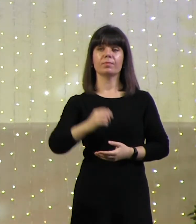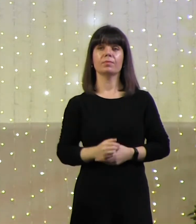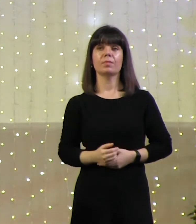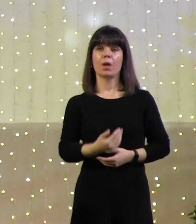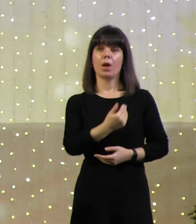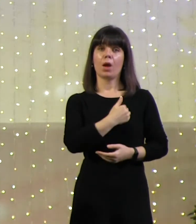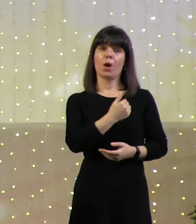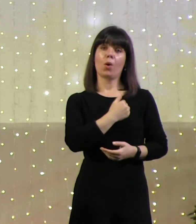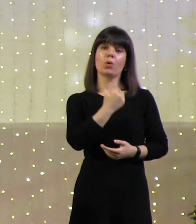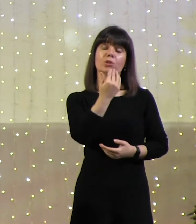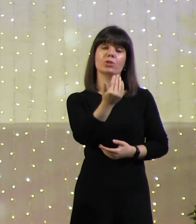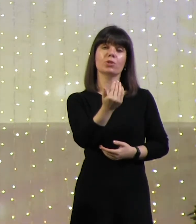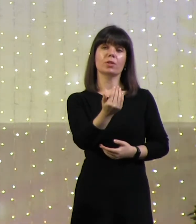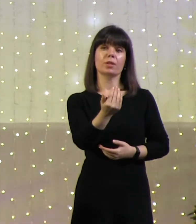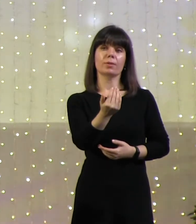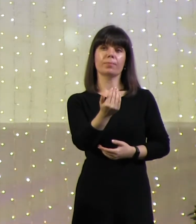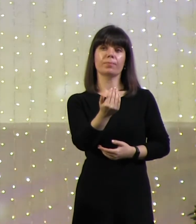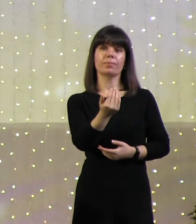Хочешь ли ты